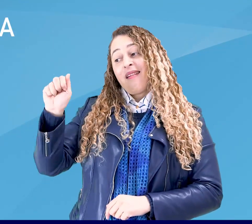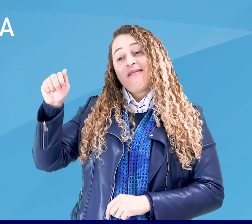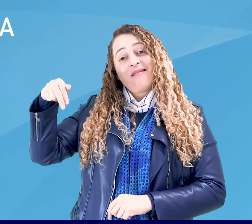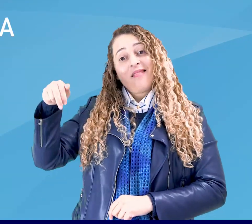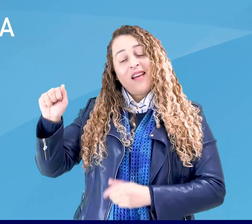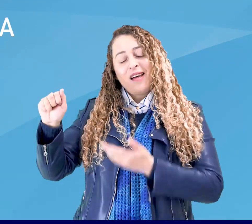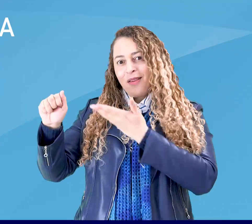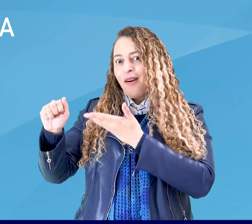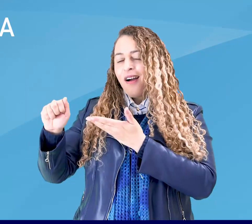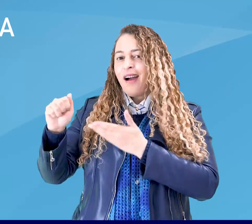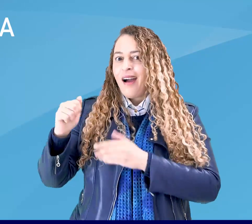Assim, ó.